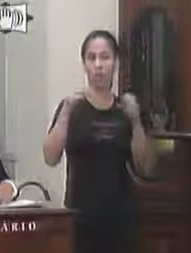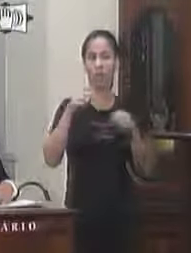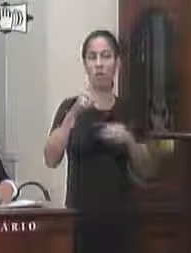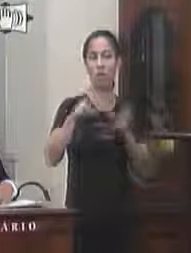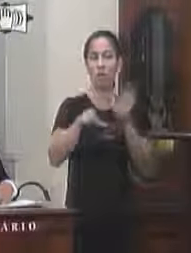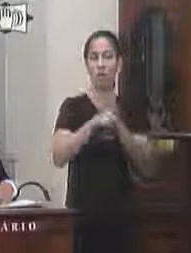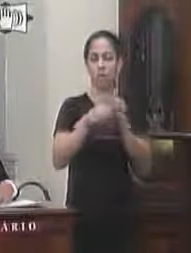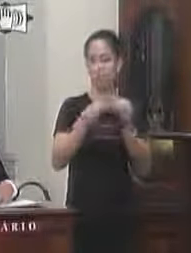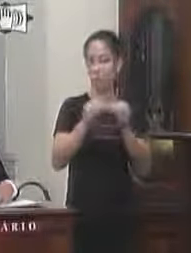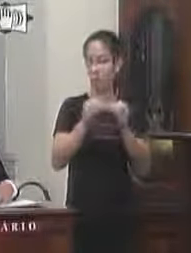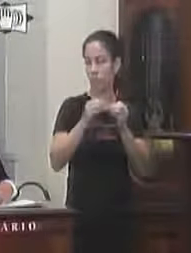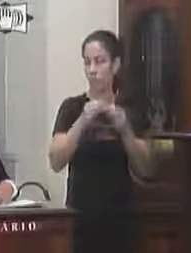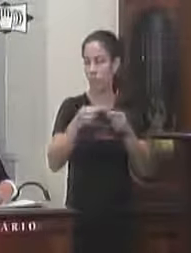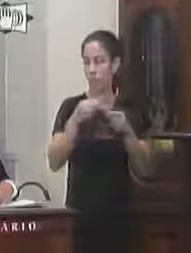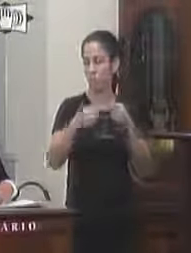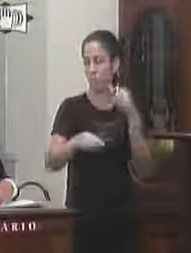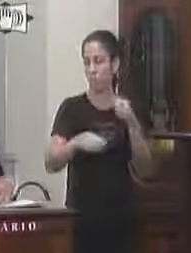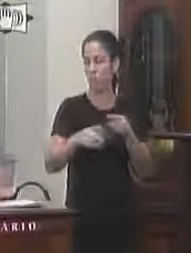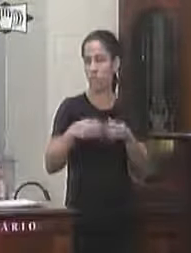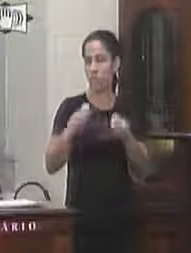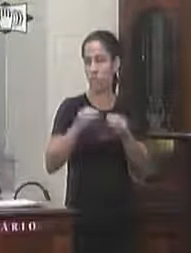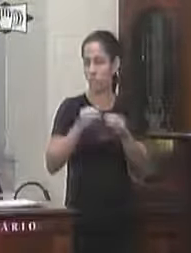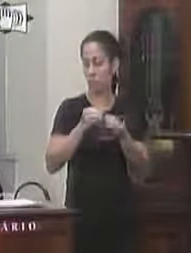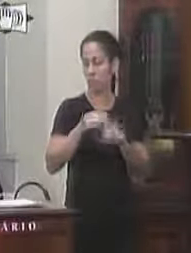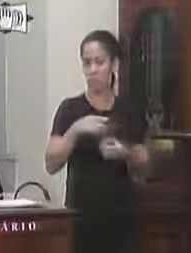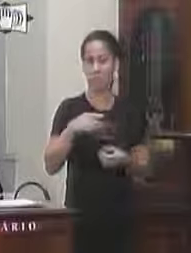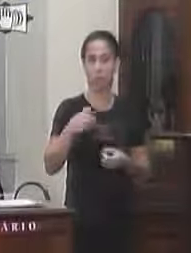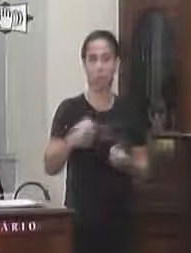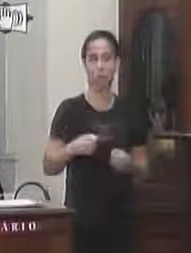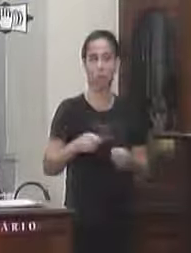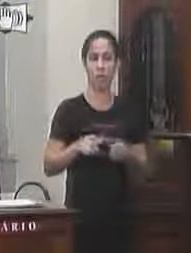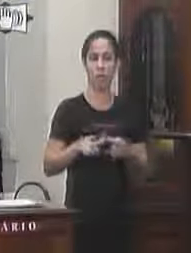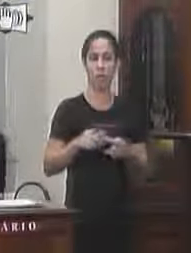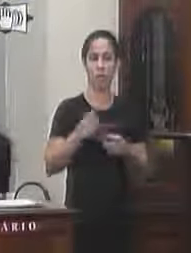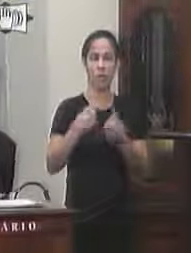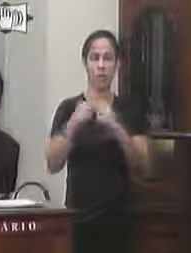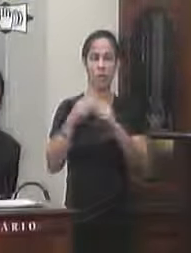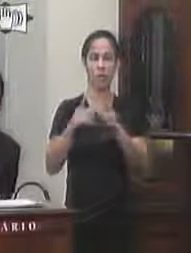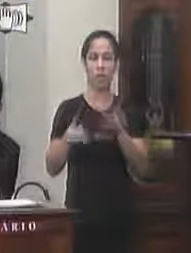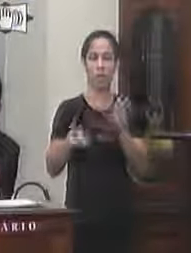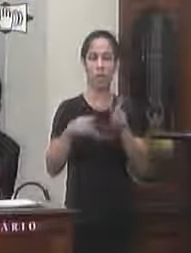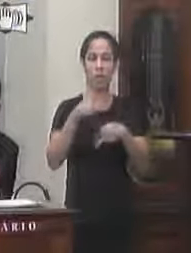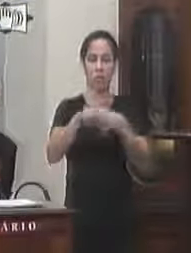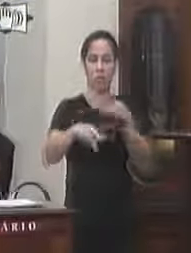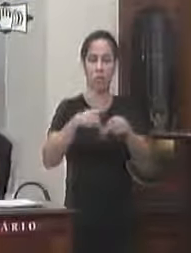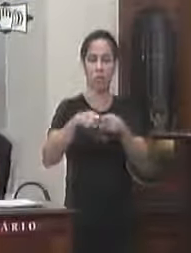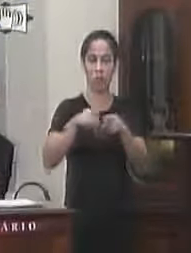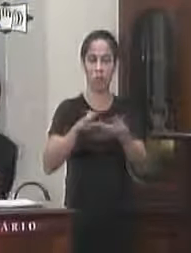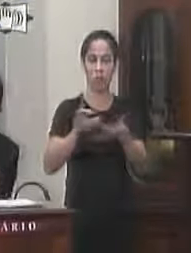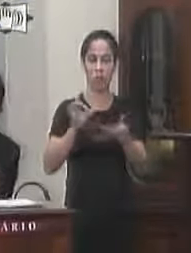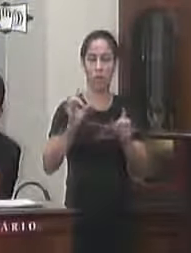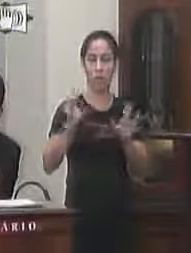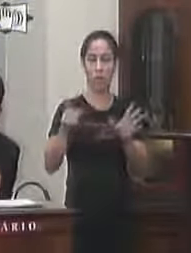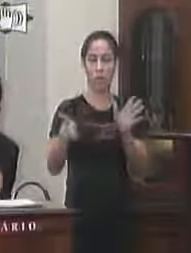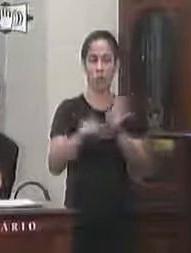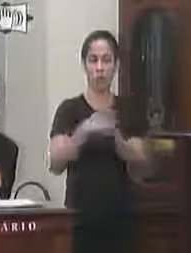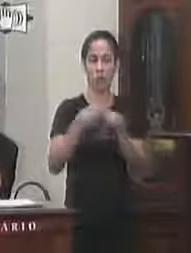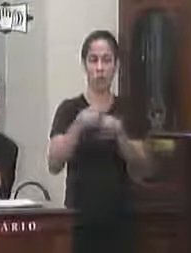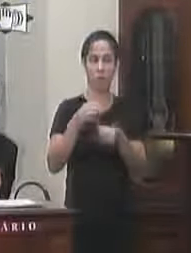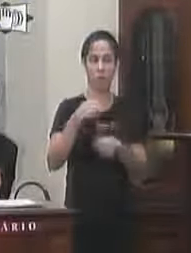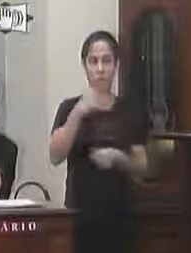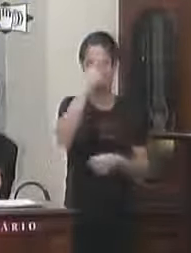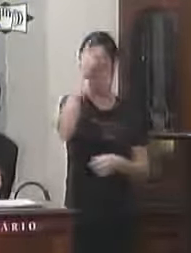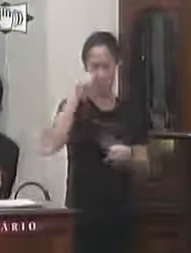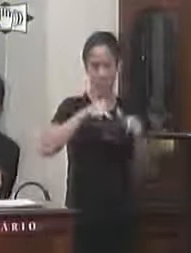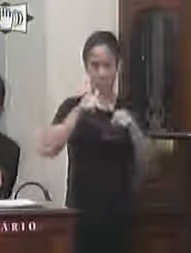e a estruturação da administração daquelas relativas ao funcionamento e a estruturação da administração pública mais especificamente a servidores dos órgãos